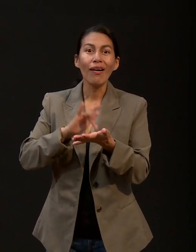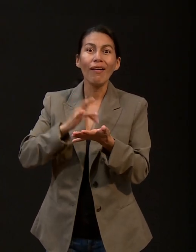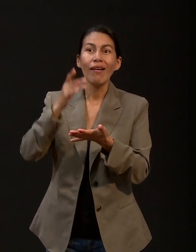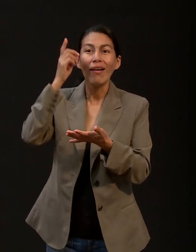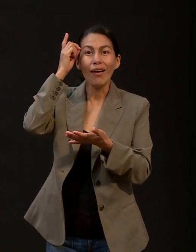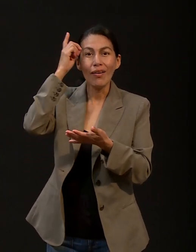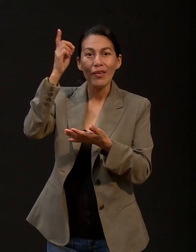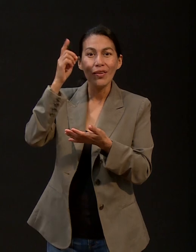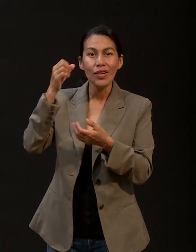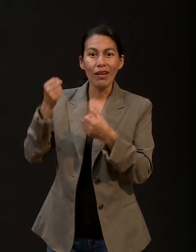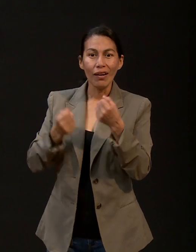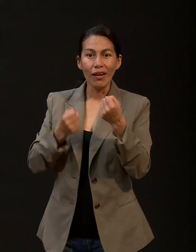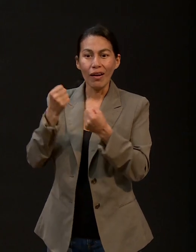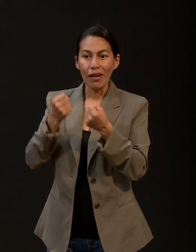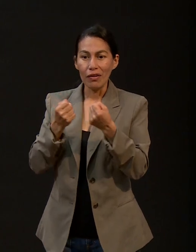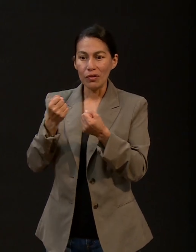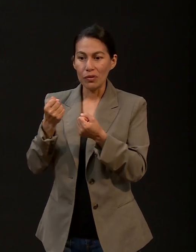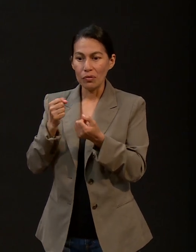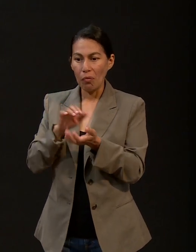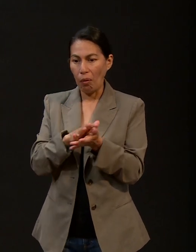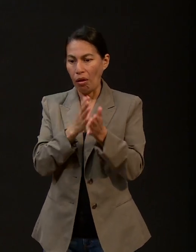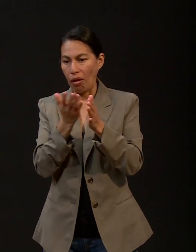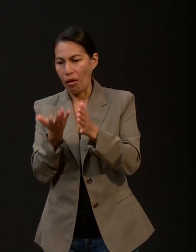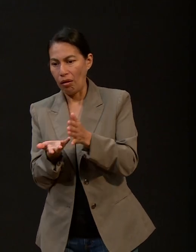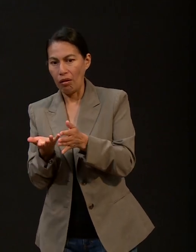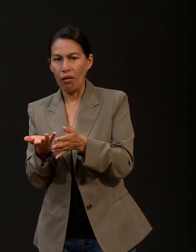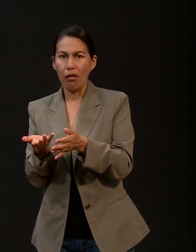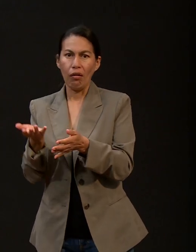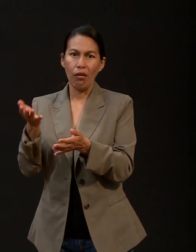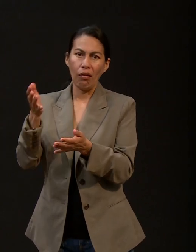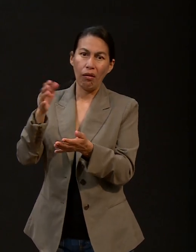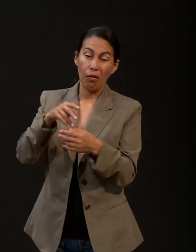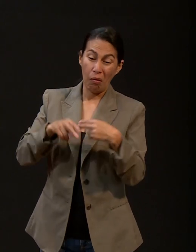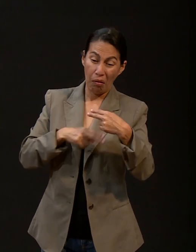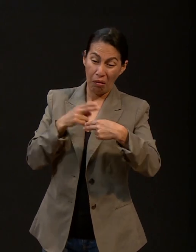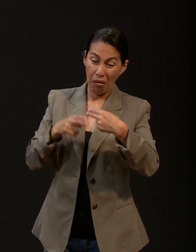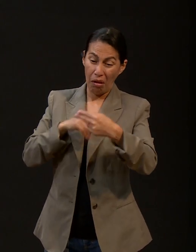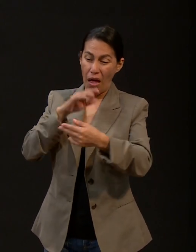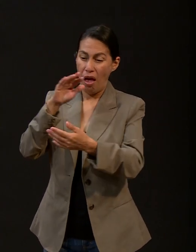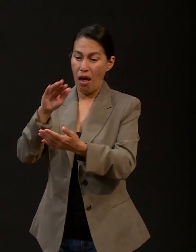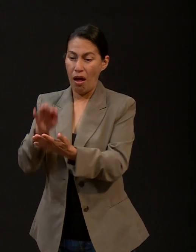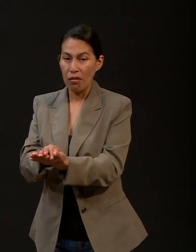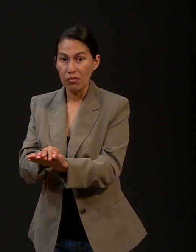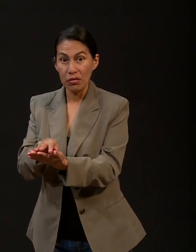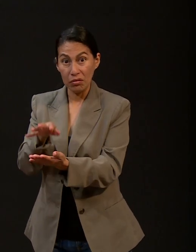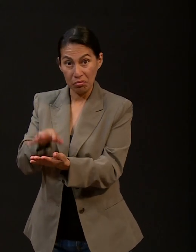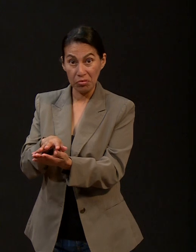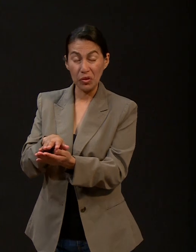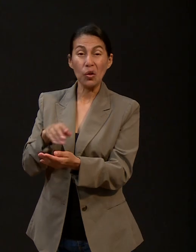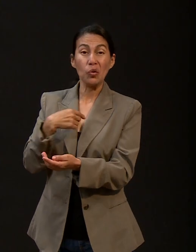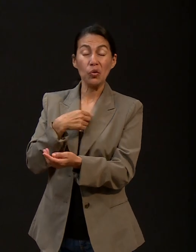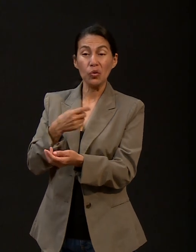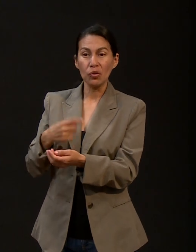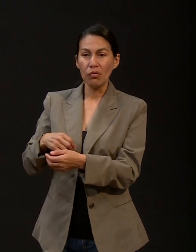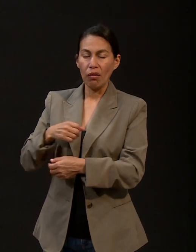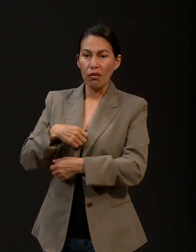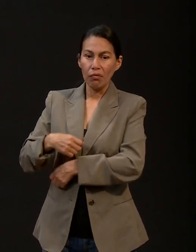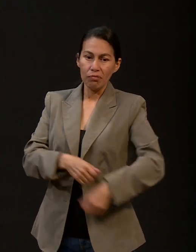en medio, con las llantas abajo. Y nosotros pudimos desabrocharnos el cinturón y salir caminando.